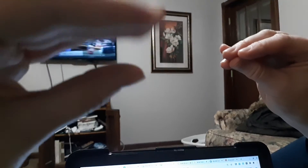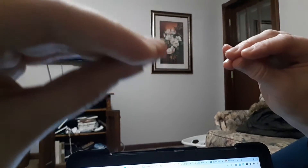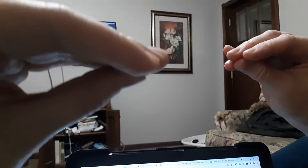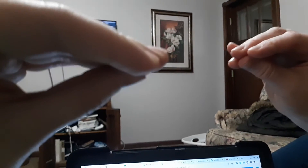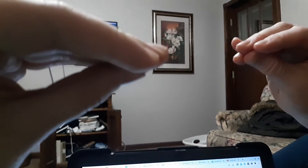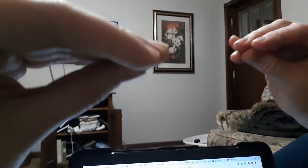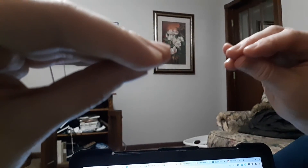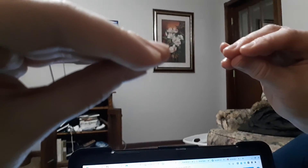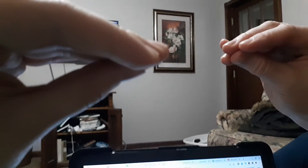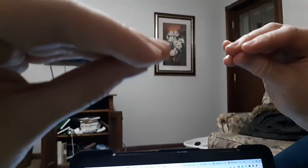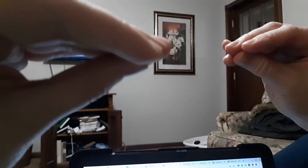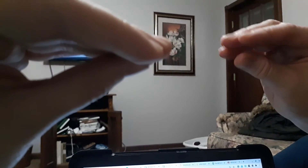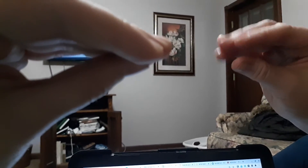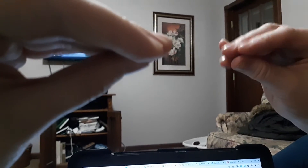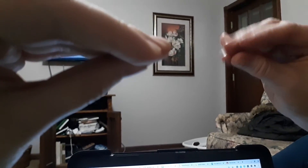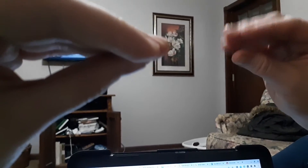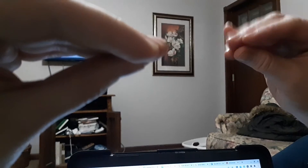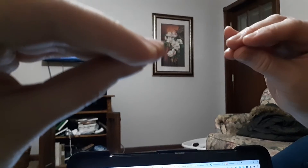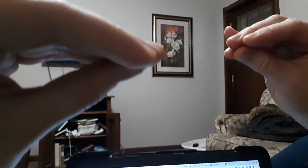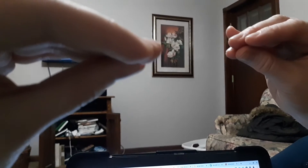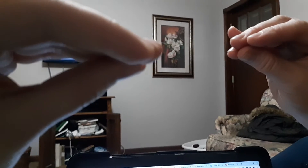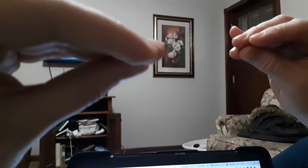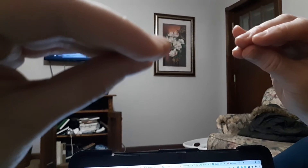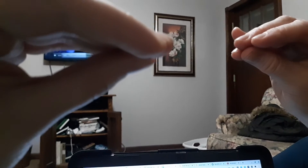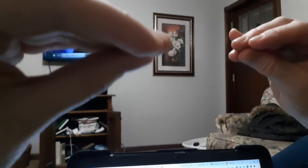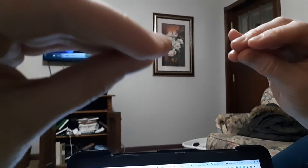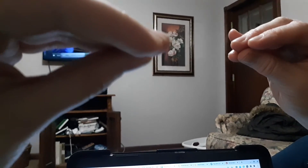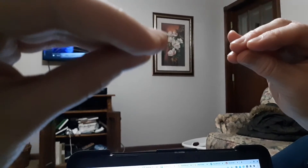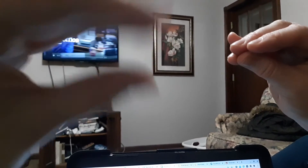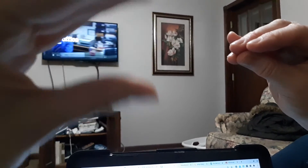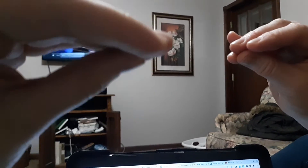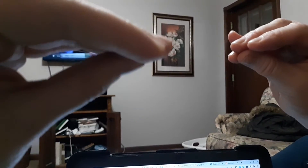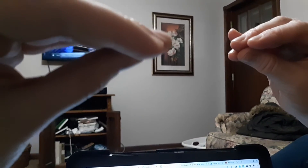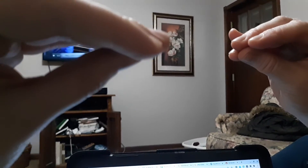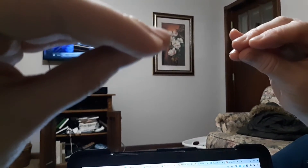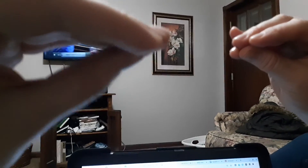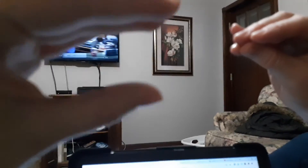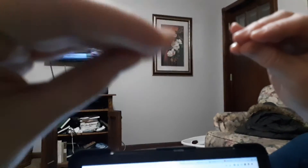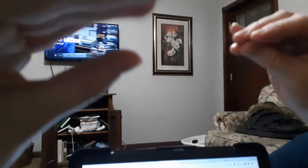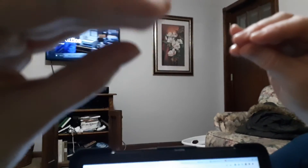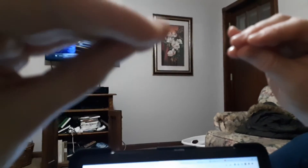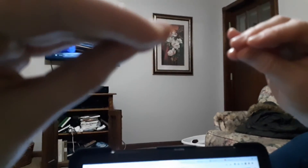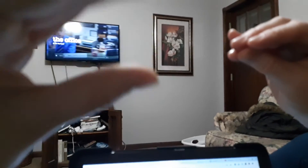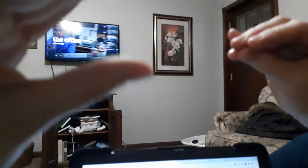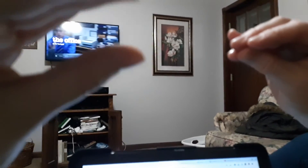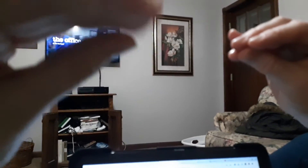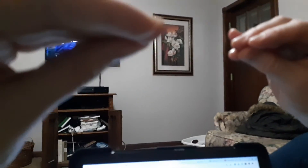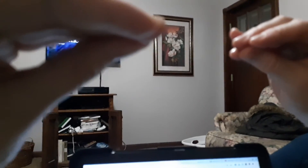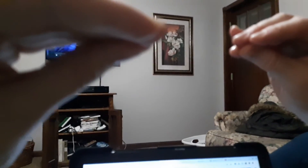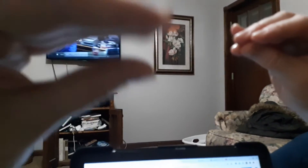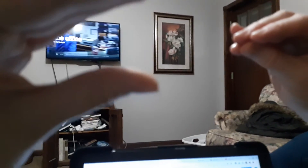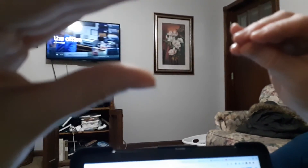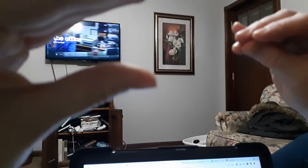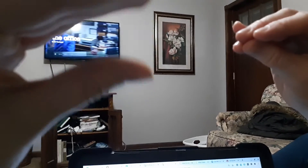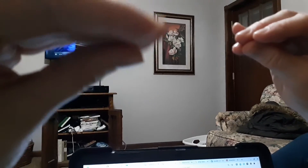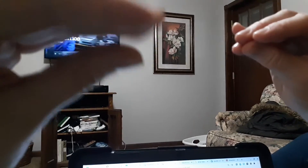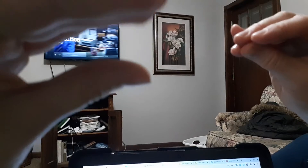¿Qué haces? Yo quiero una granja.